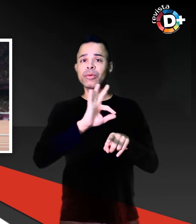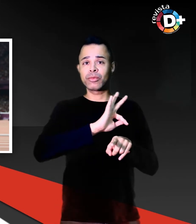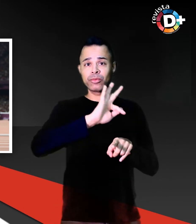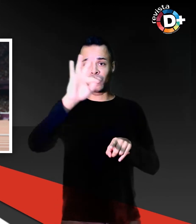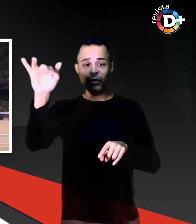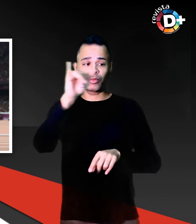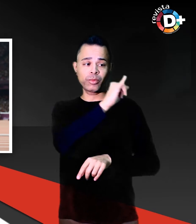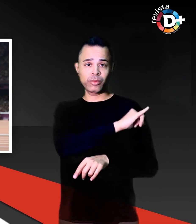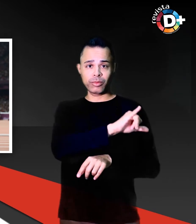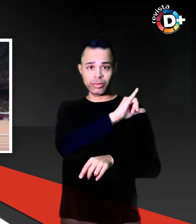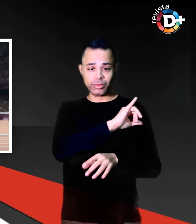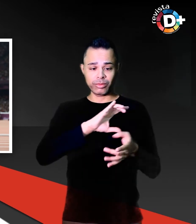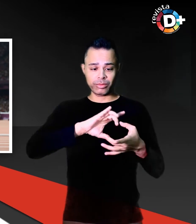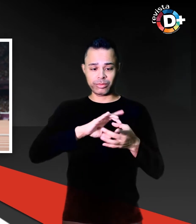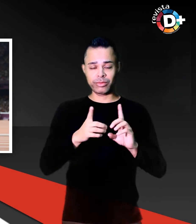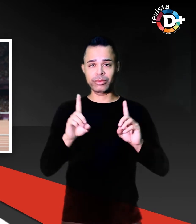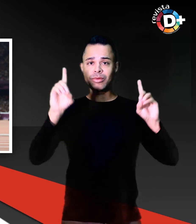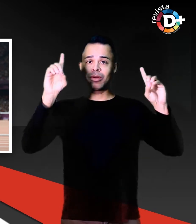A mais rápida do planeta.